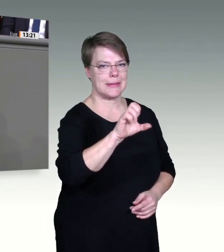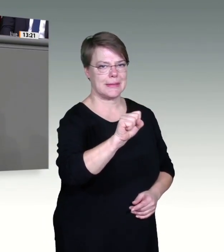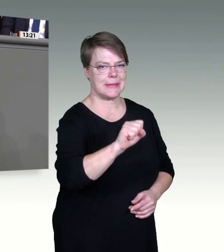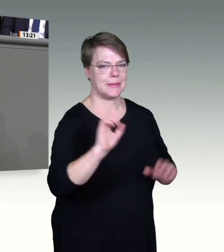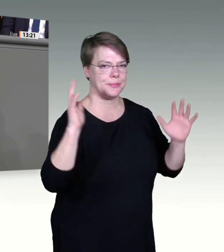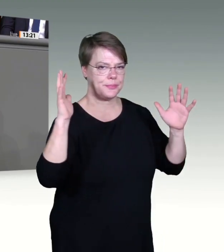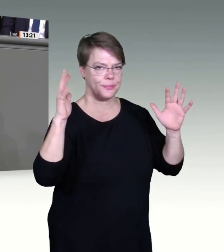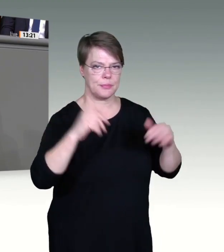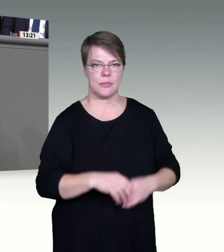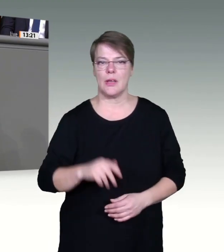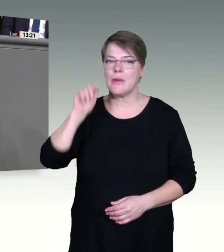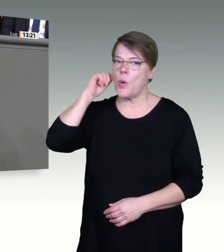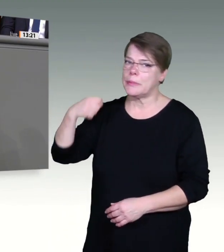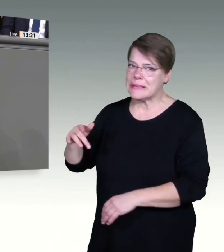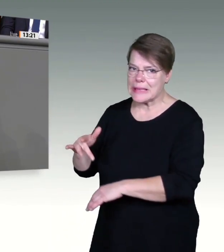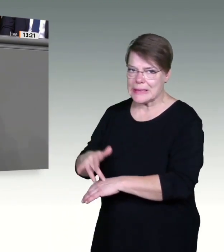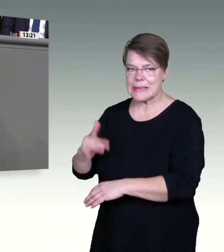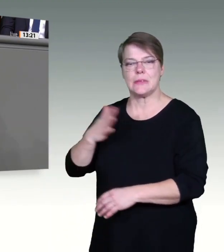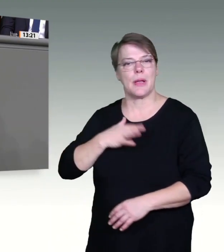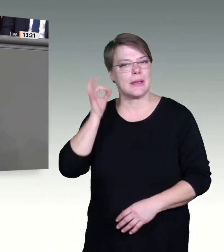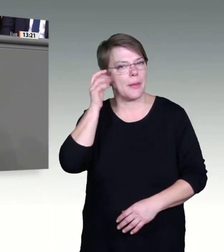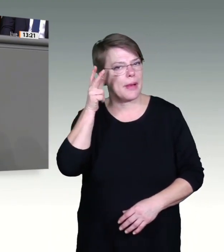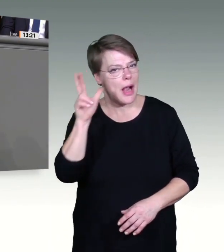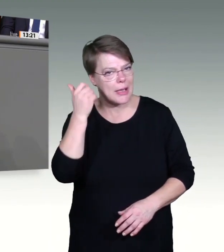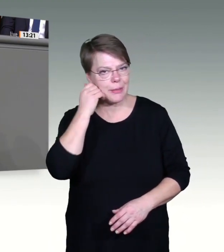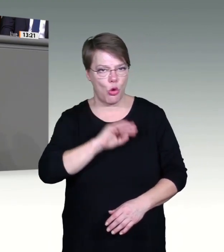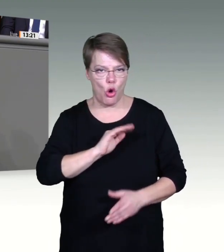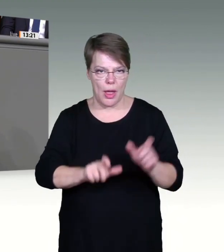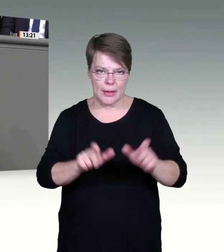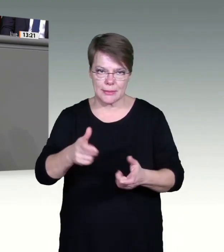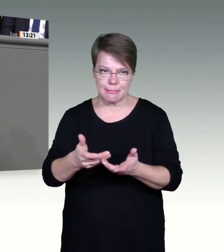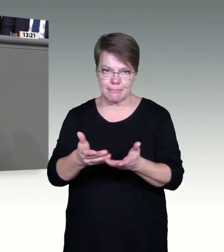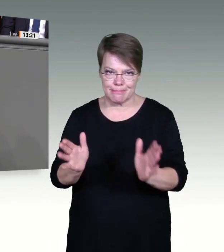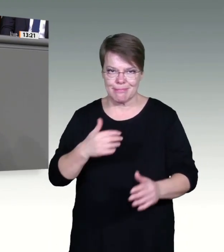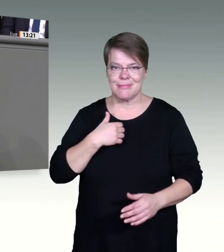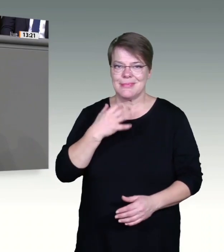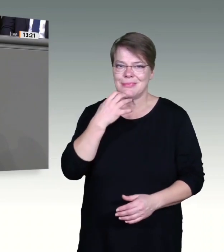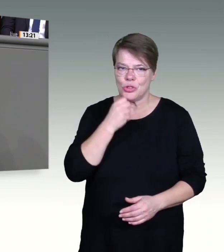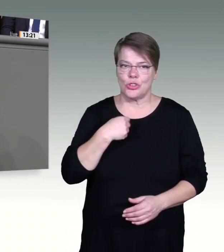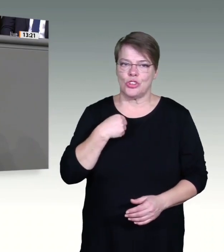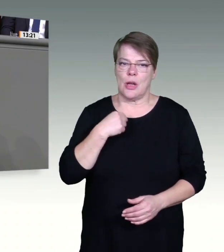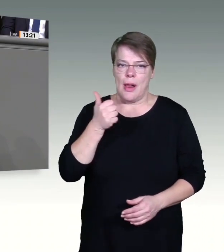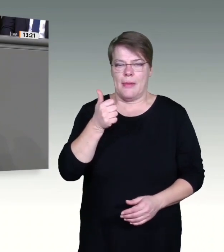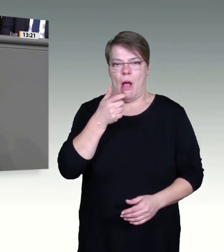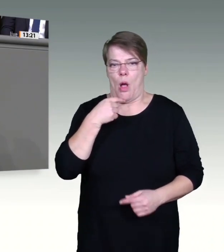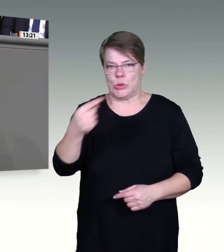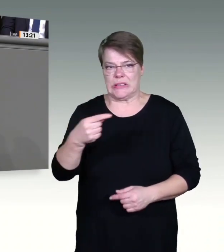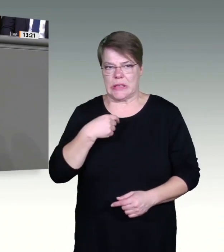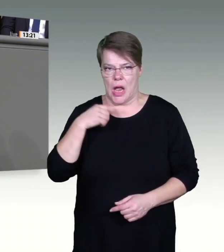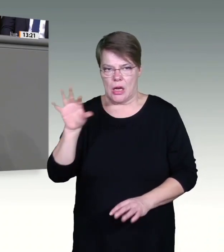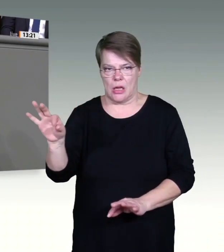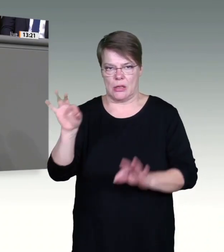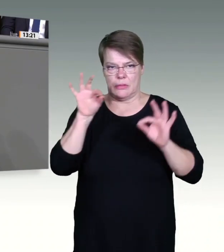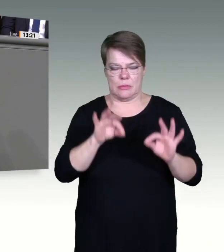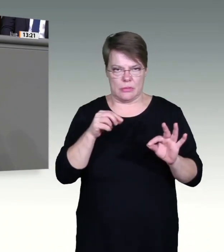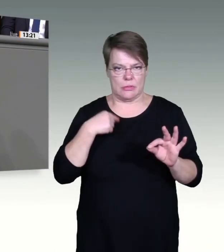und ich habe kein Mitspracherecht mehr. Meine Damen und Herren! Zehn bis zwanzig Prozent aller jungen Menschen, die an Covid erkranken, Long-Covid,